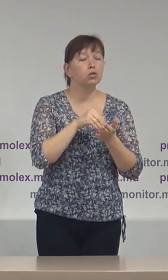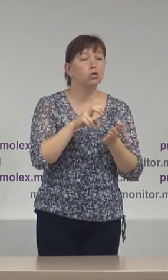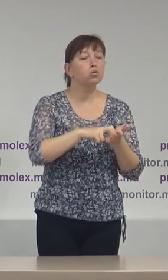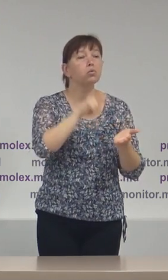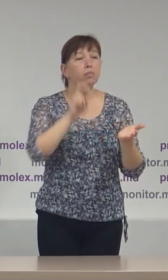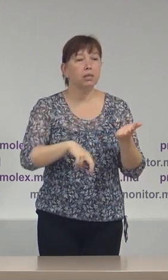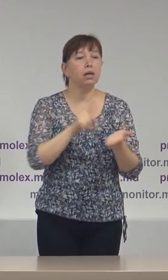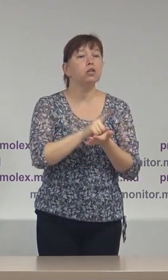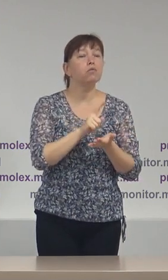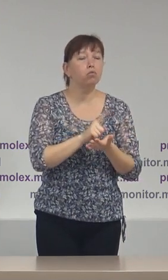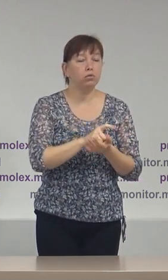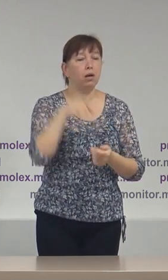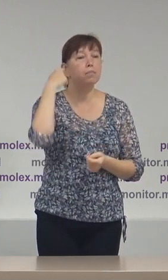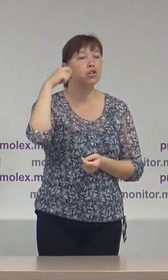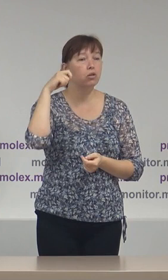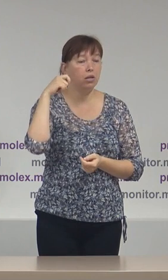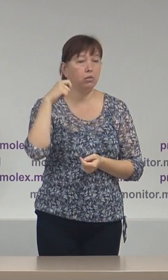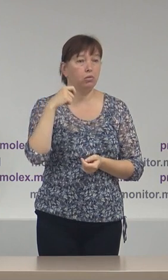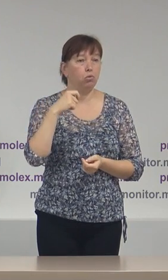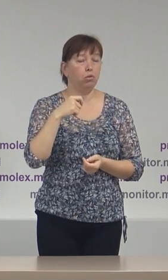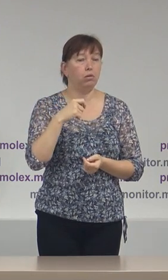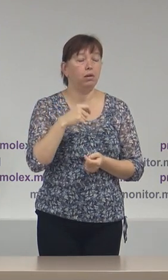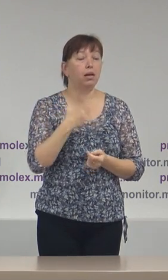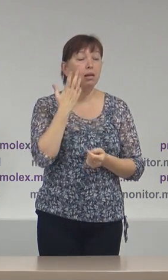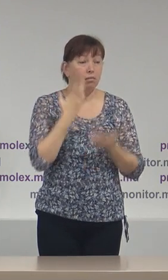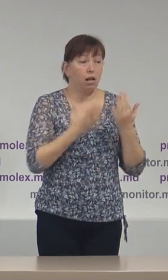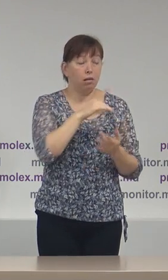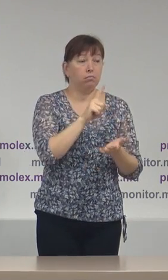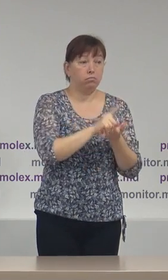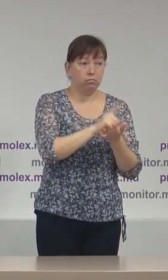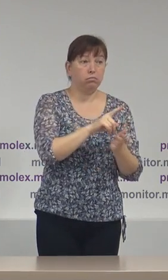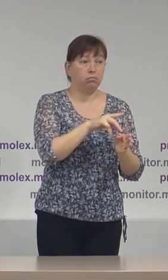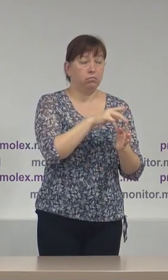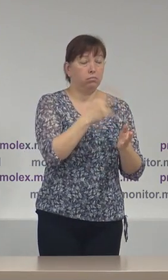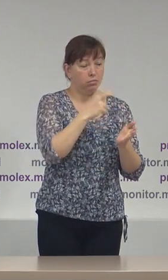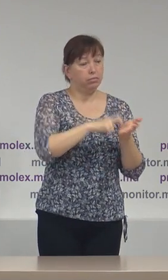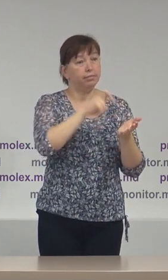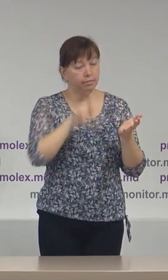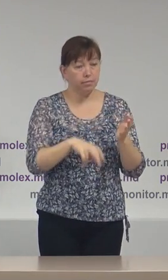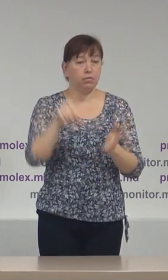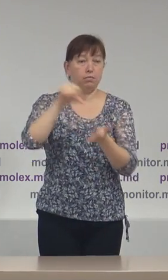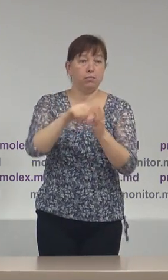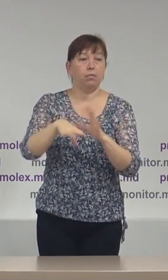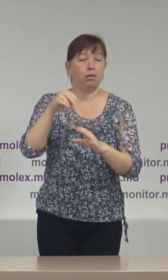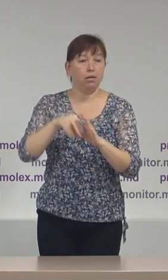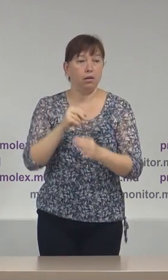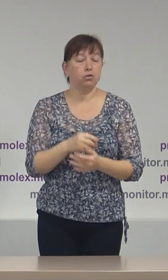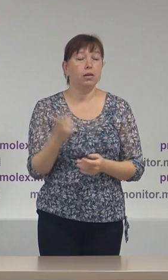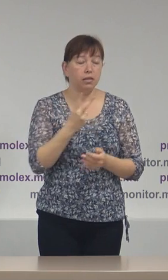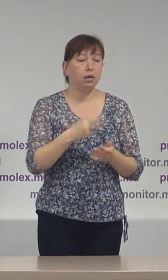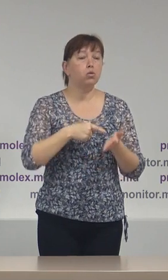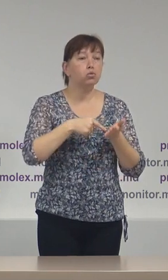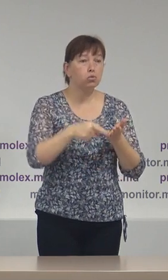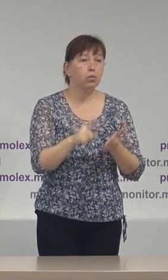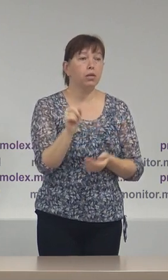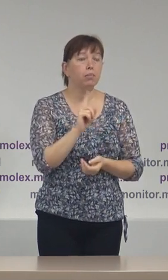funcție a președintelui în exercițiu. Aici vrem să atragem atenție și să subluniem